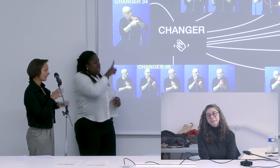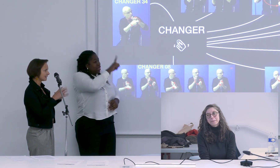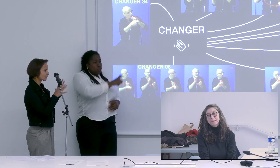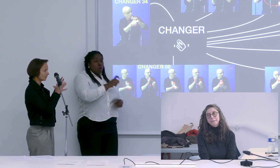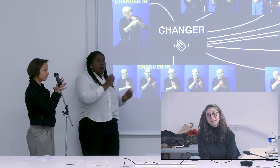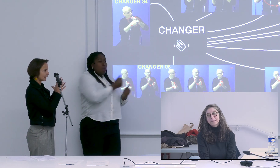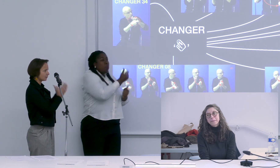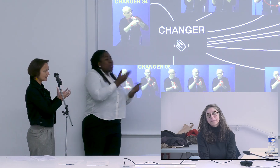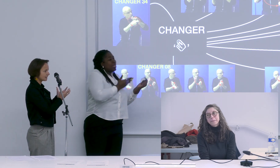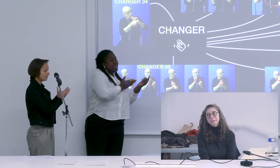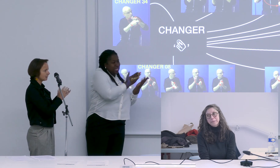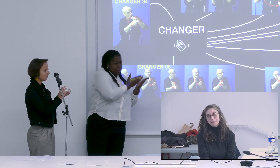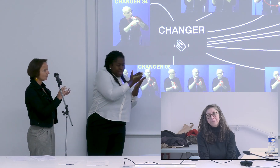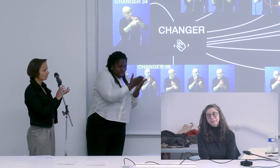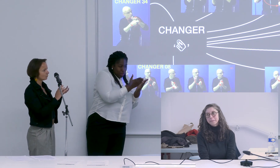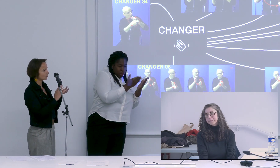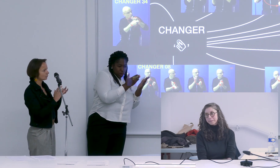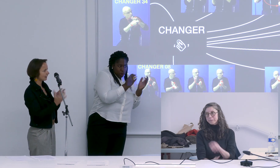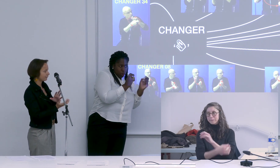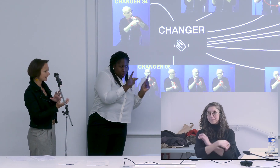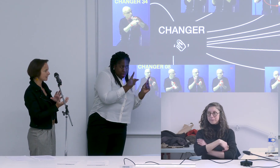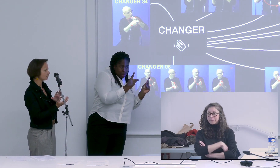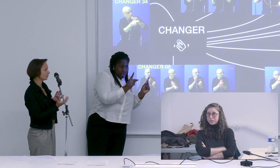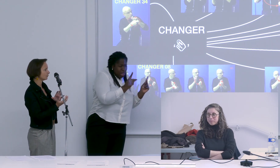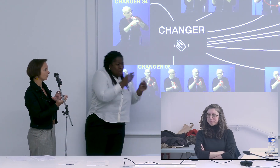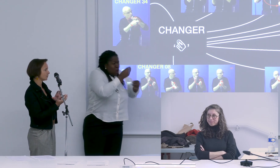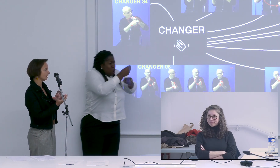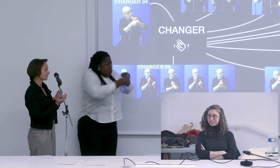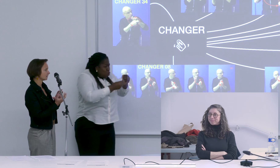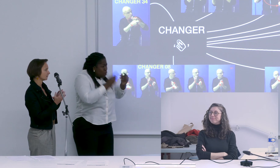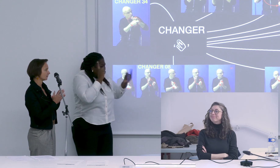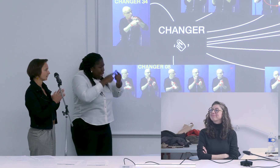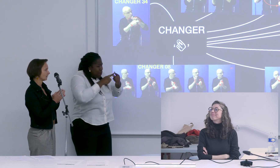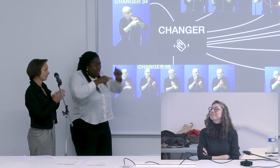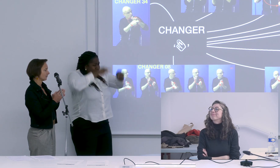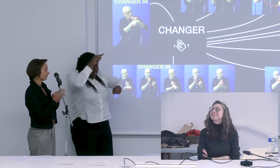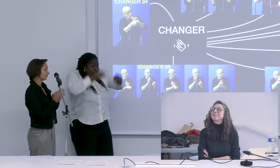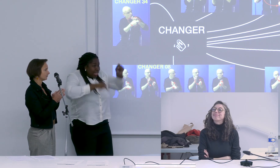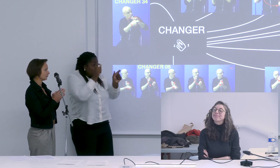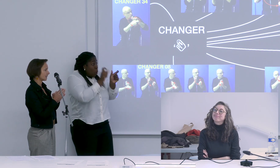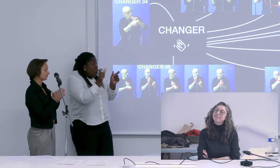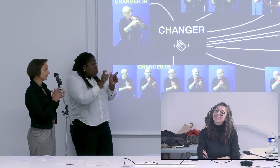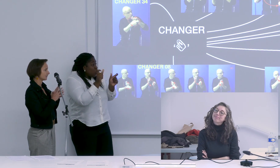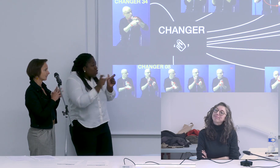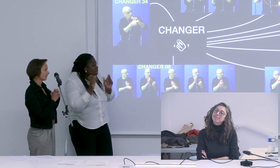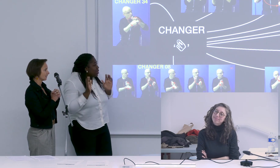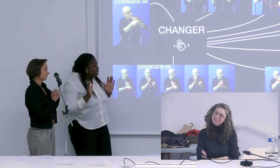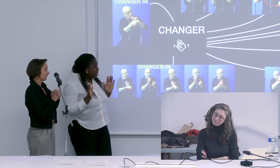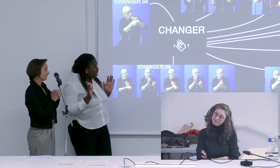est-ce qu'on est dans la polysémie ou de la variation morphologique voilà